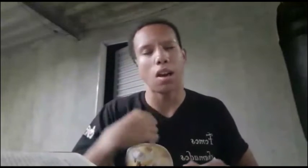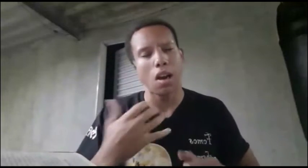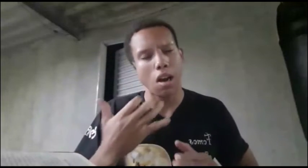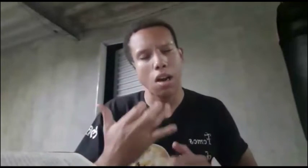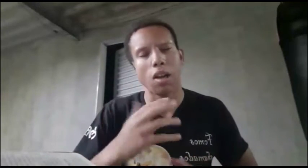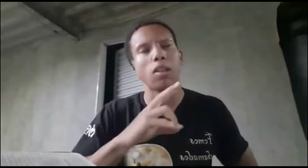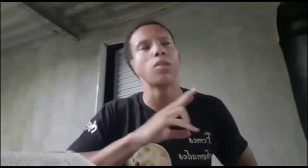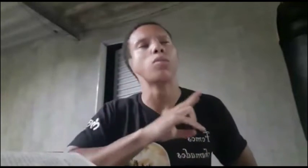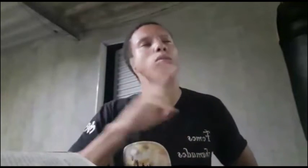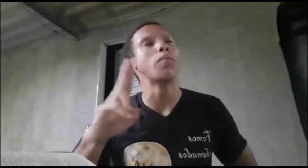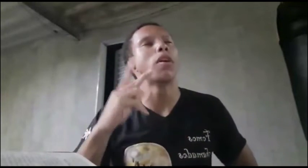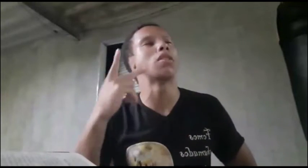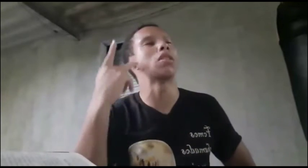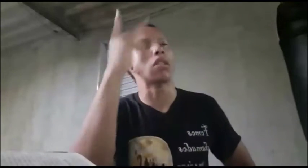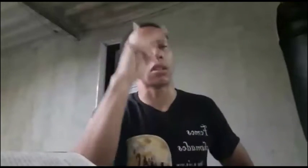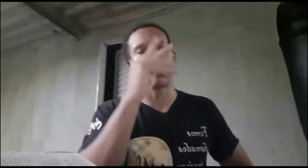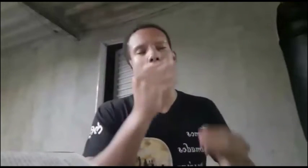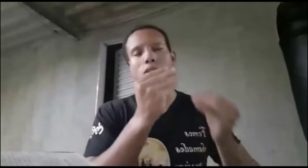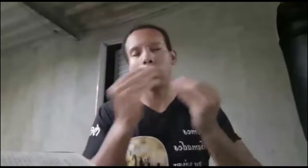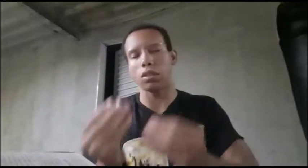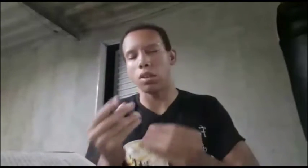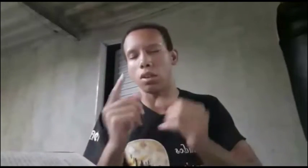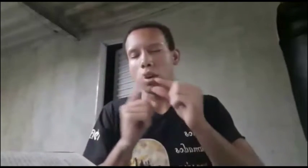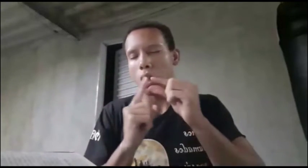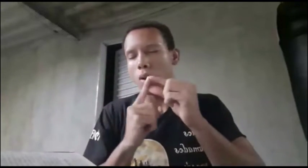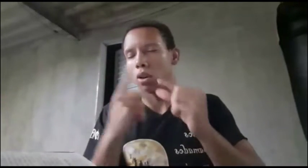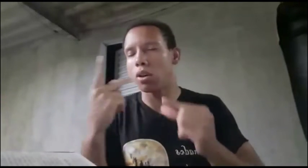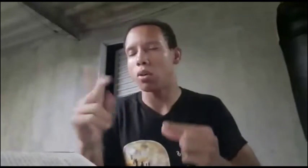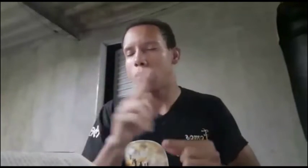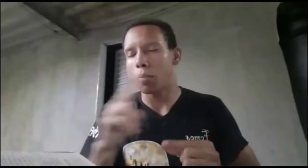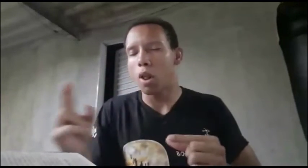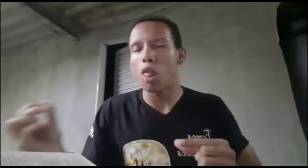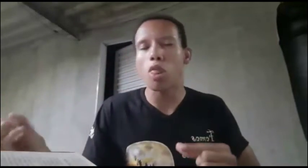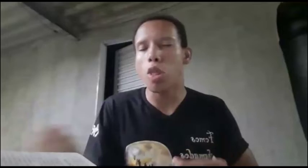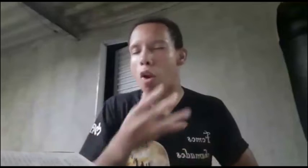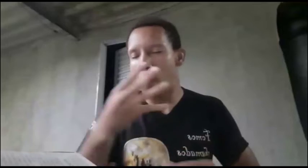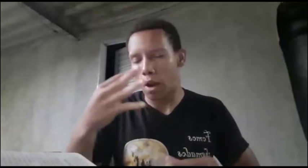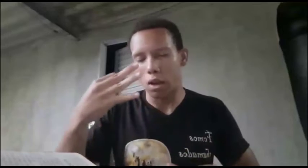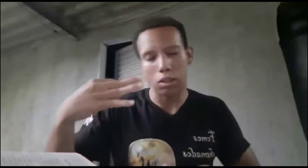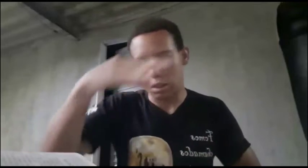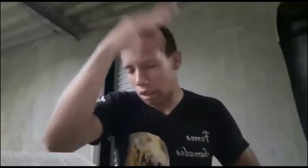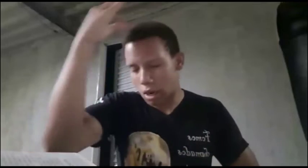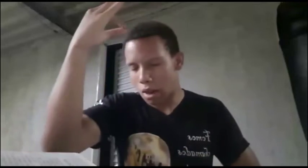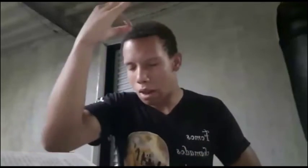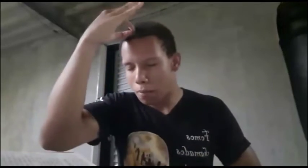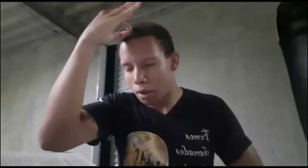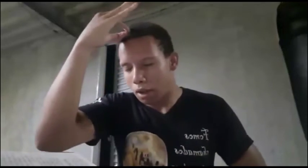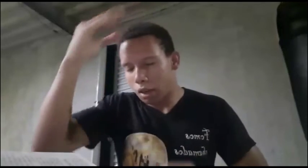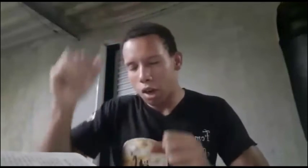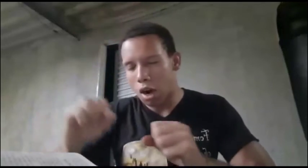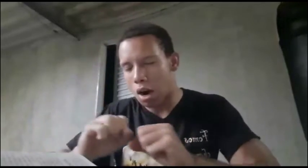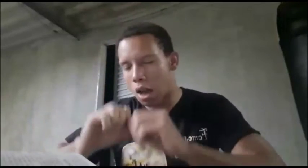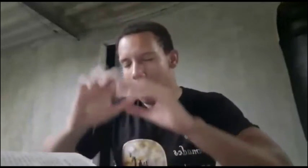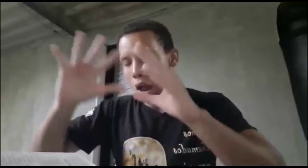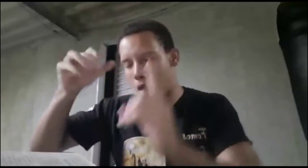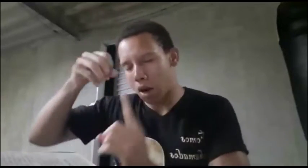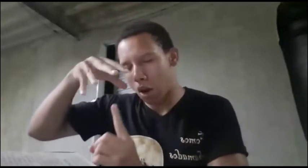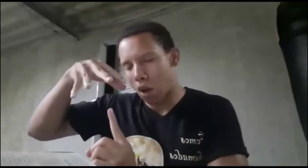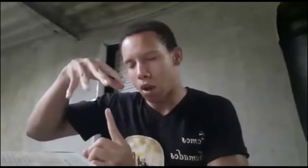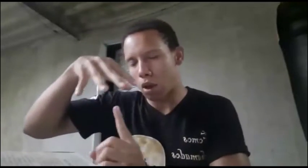Teu nome, peço que conceda o novo para nós, pelo Teu Espírito, Senhor. A Tua luz, a Tua proteção, Senhor,